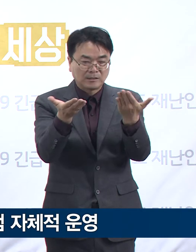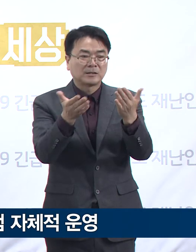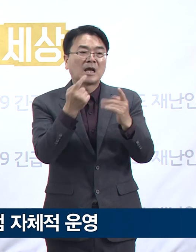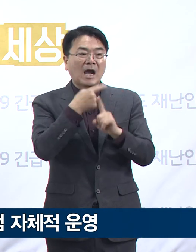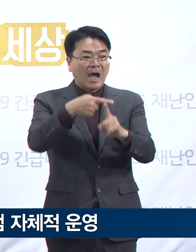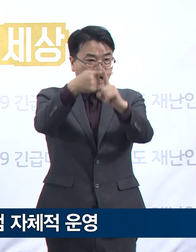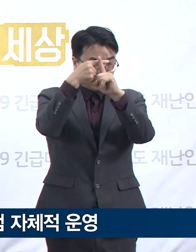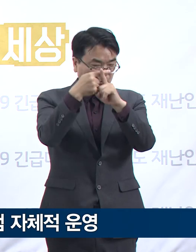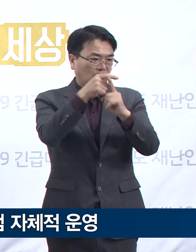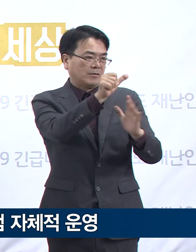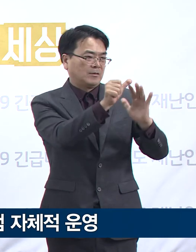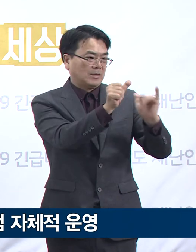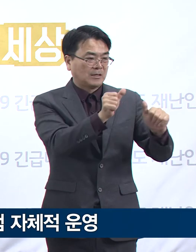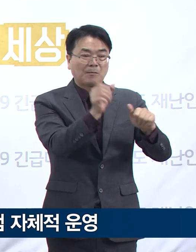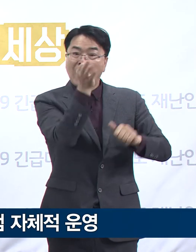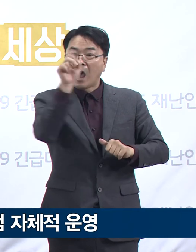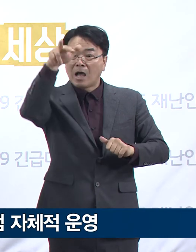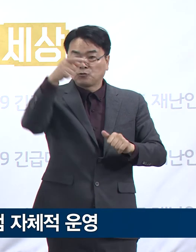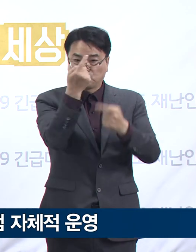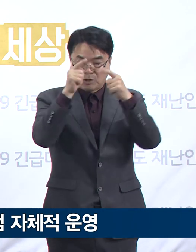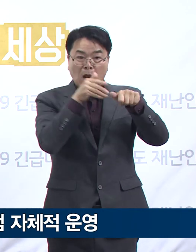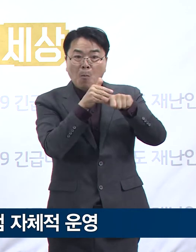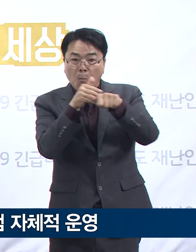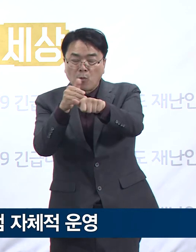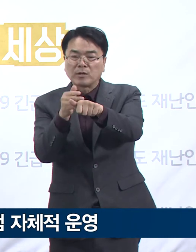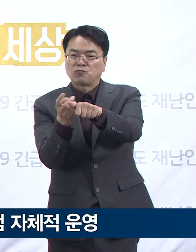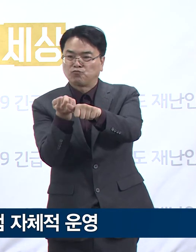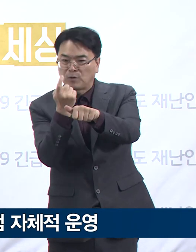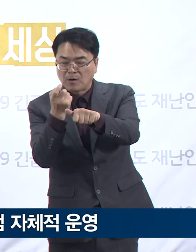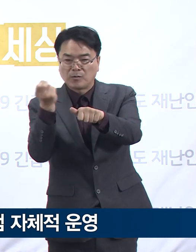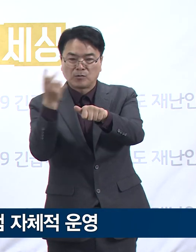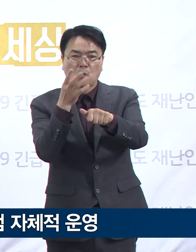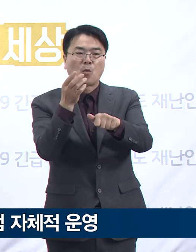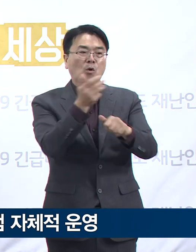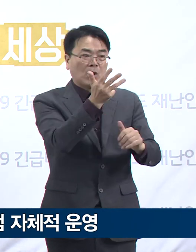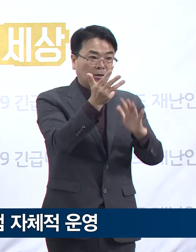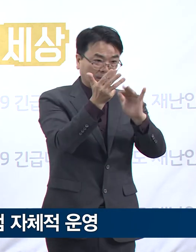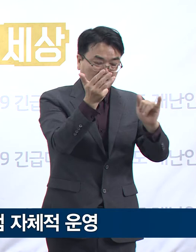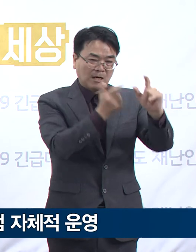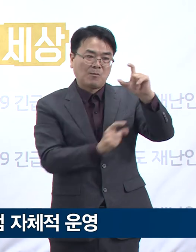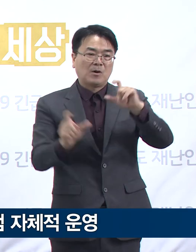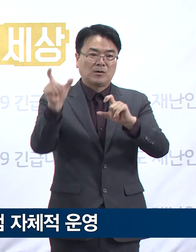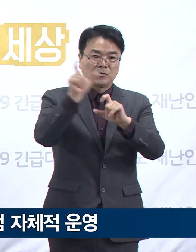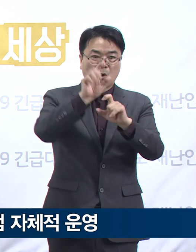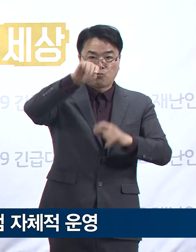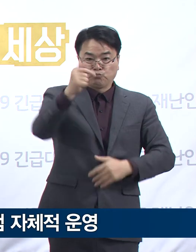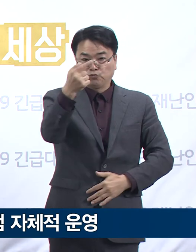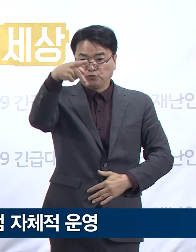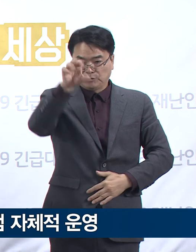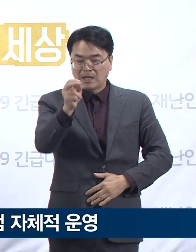병원에 파견한 것이 그 시작이었고 이후 8명의 간호사를 분당서울대학교 병원에 파견한 바 있습니다.